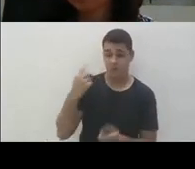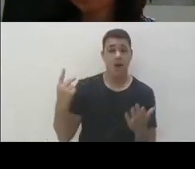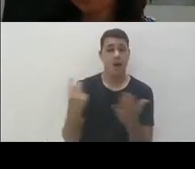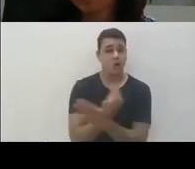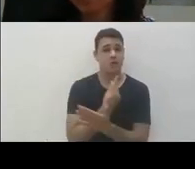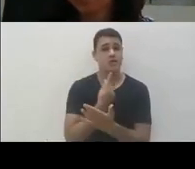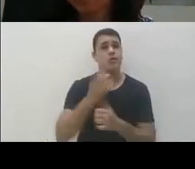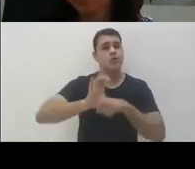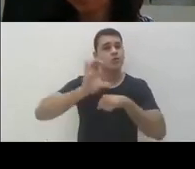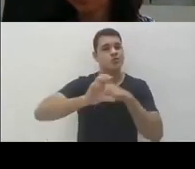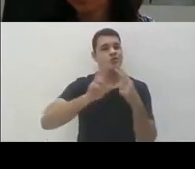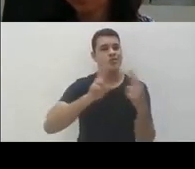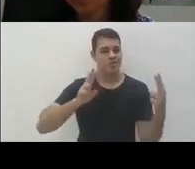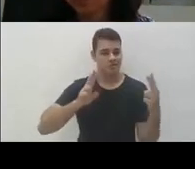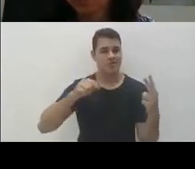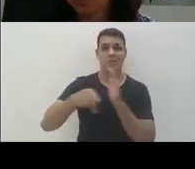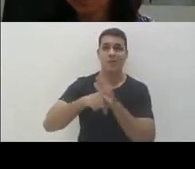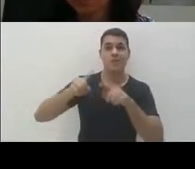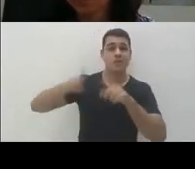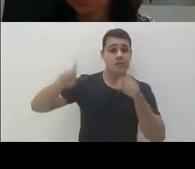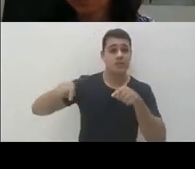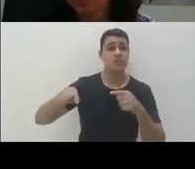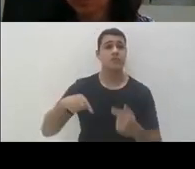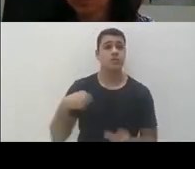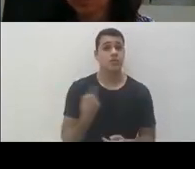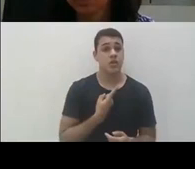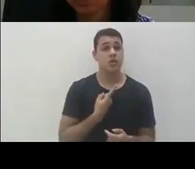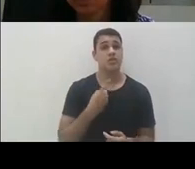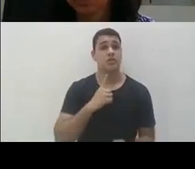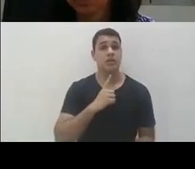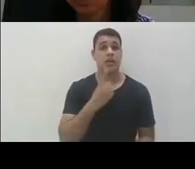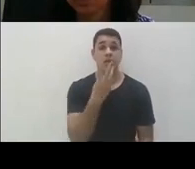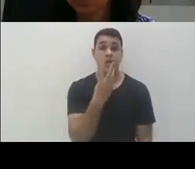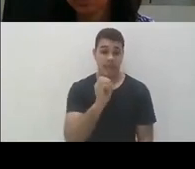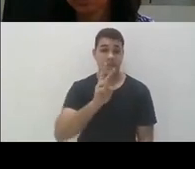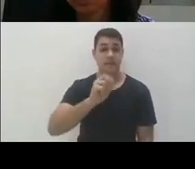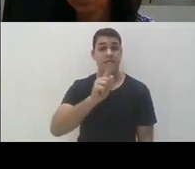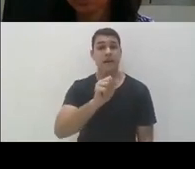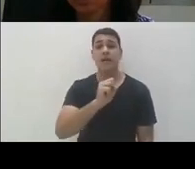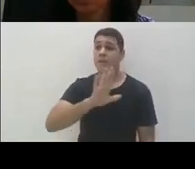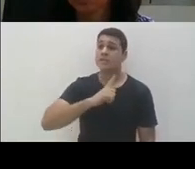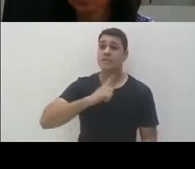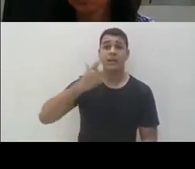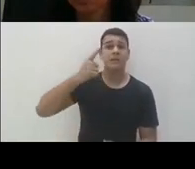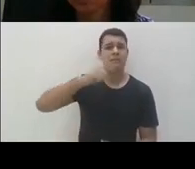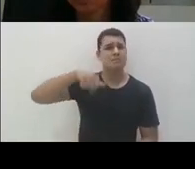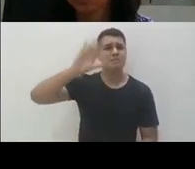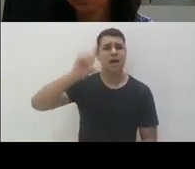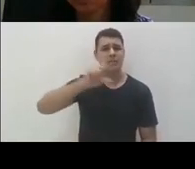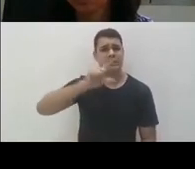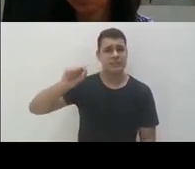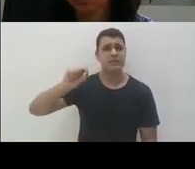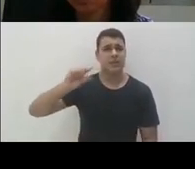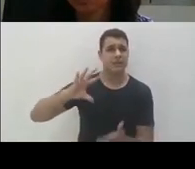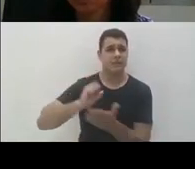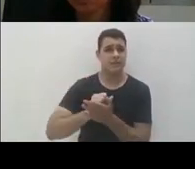servidores, a gente abriu 30 vagas, tivemos mais de 100 inscritos, final da história estamos com 97